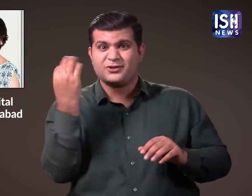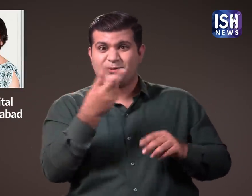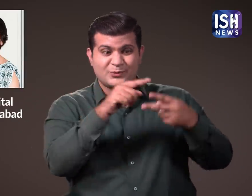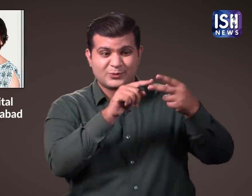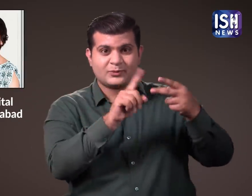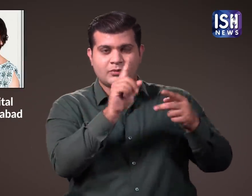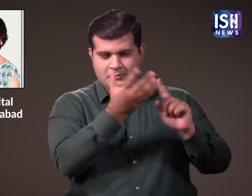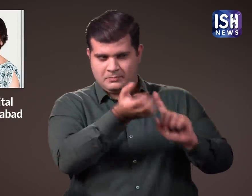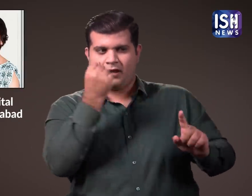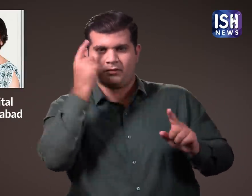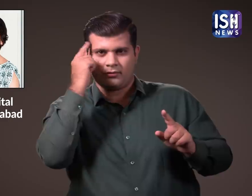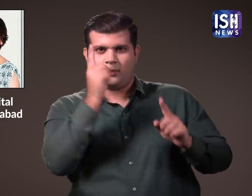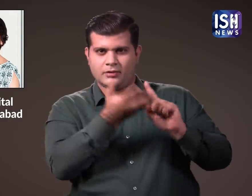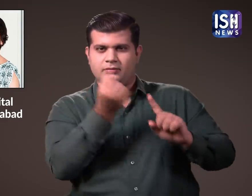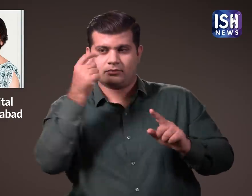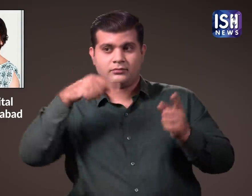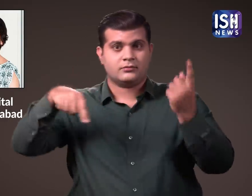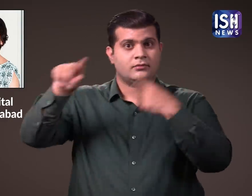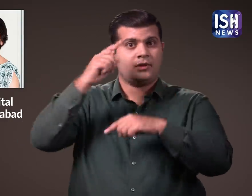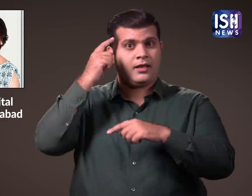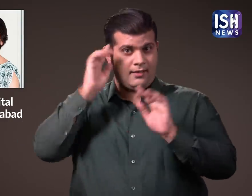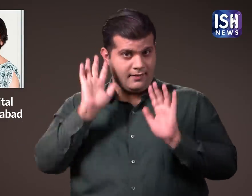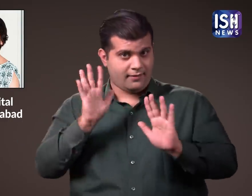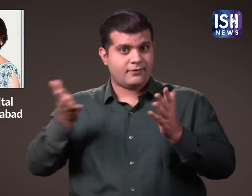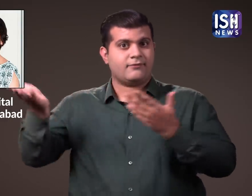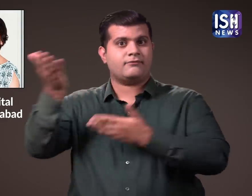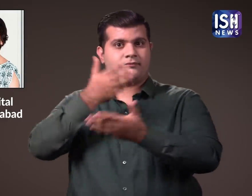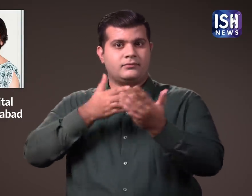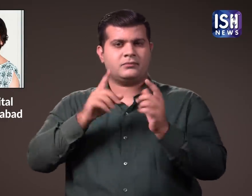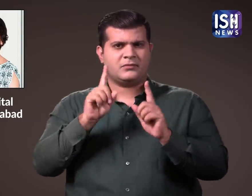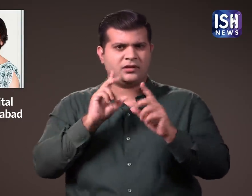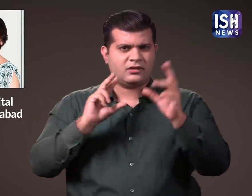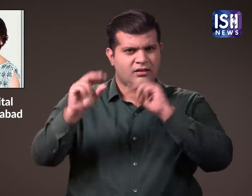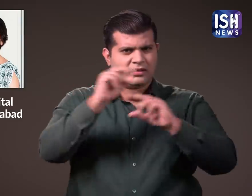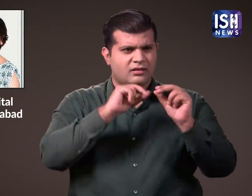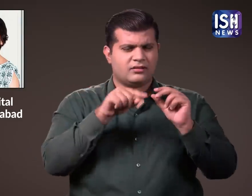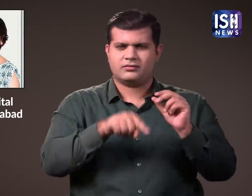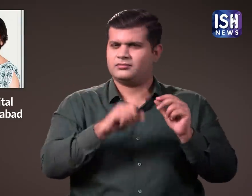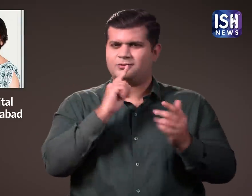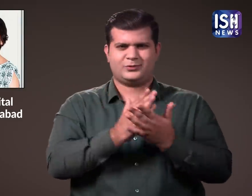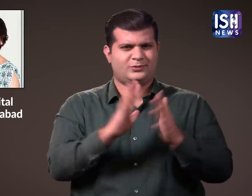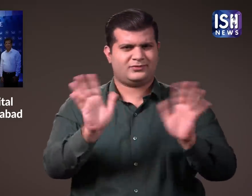भी आईपेल टीम के मालिक होने में रूची रखते थे लेकिन उन्होंने बोली प्रक्रिया में हिस्सा नहीं लिया.